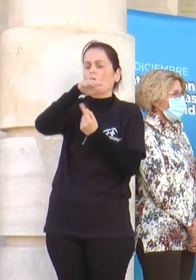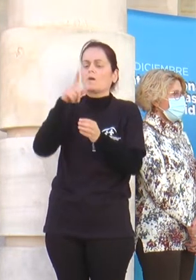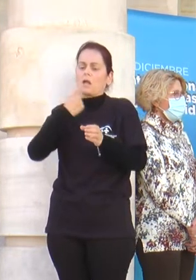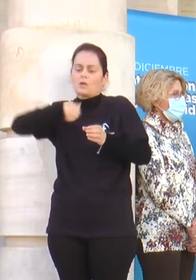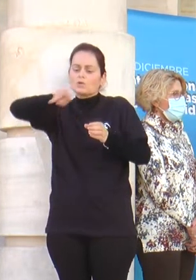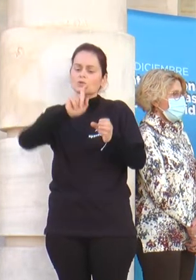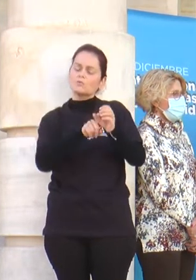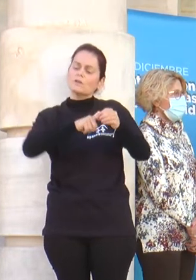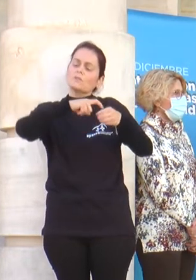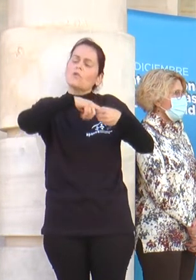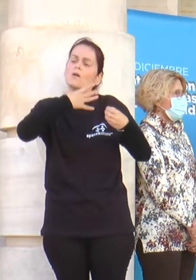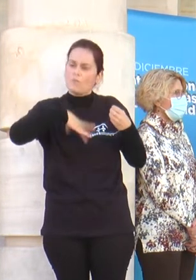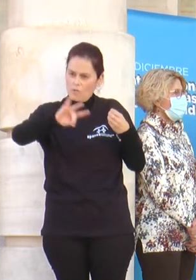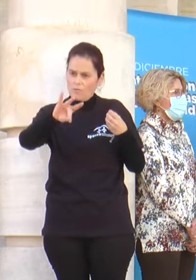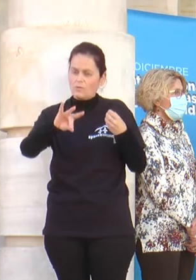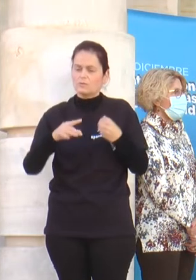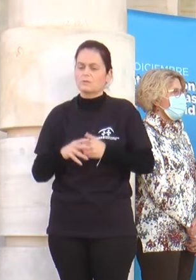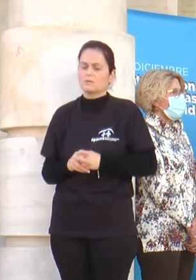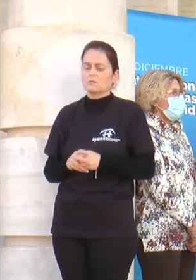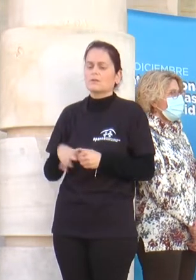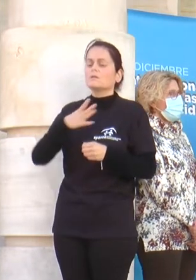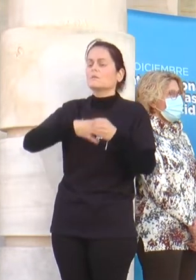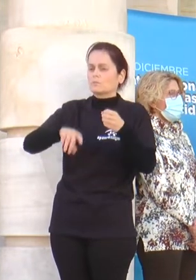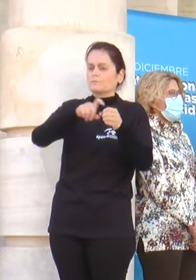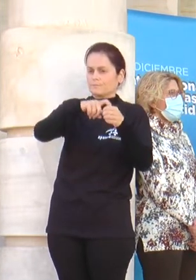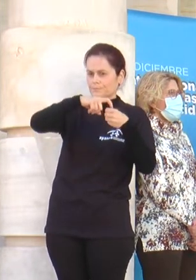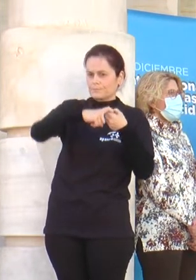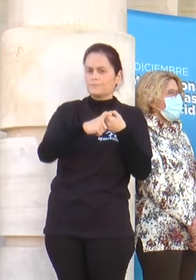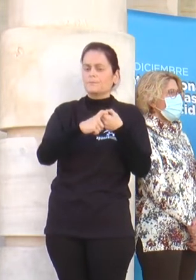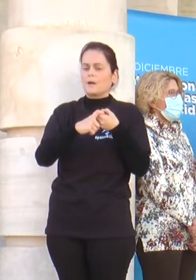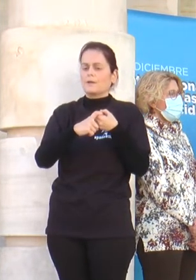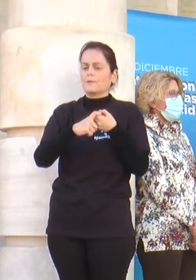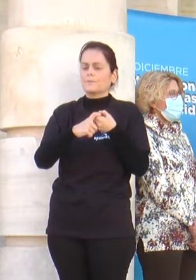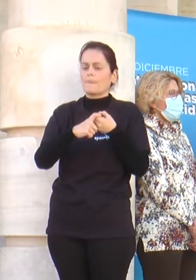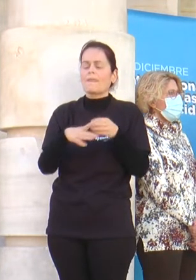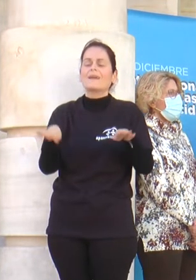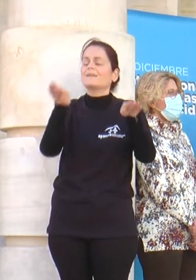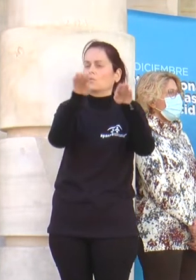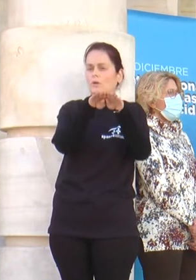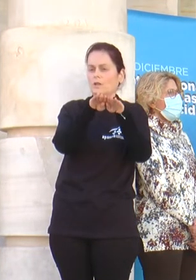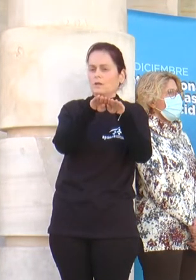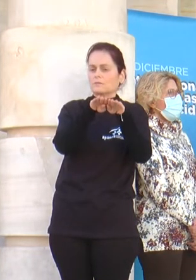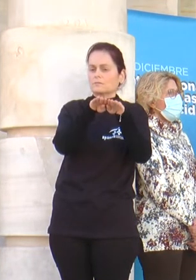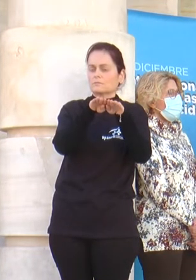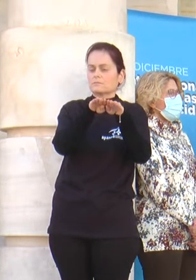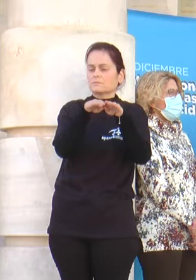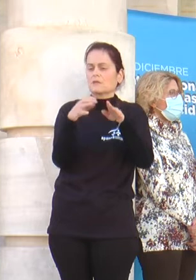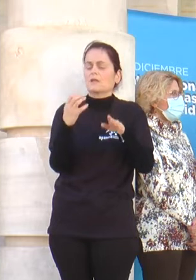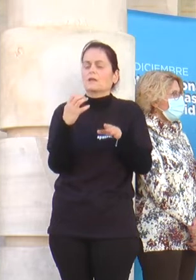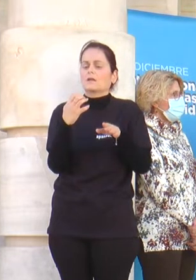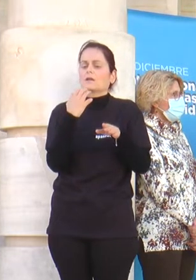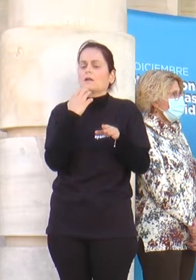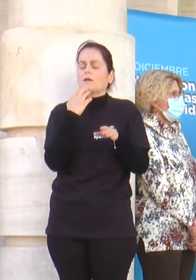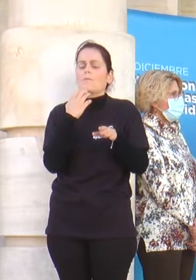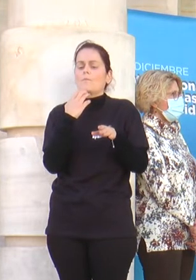que se adapten los entornos para poder participar en igualdad, como contar en el